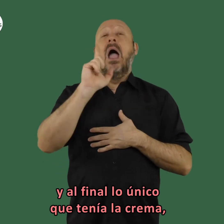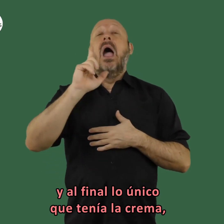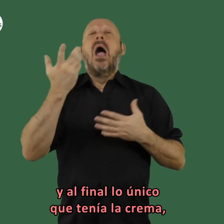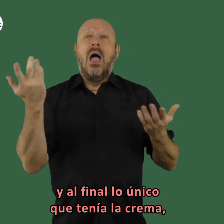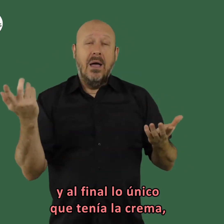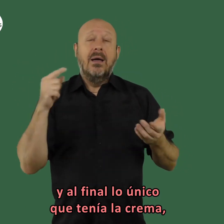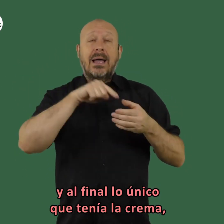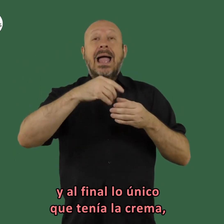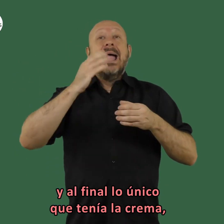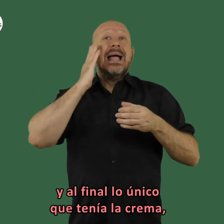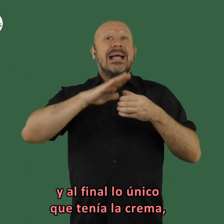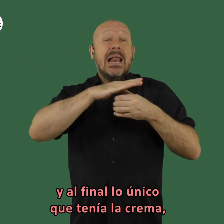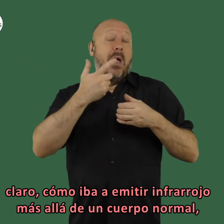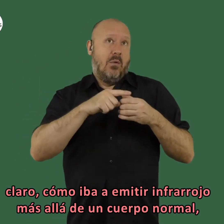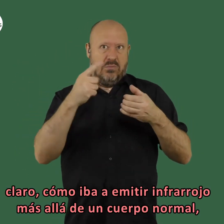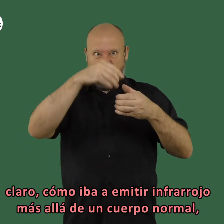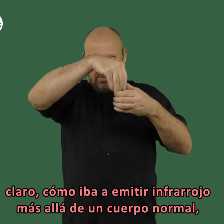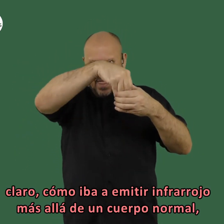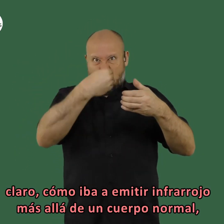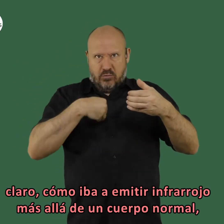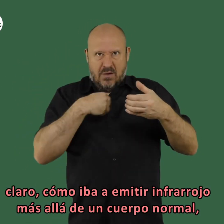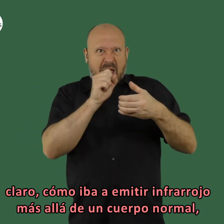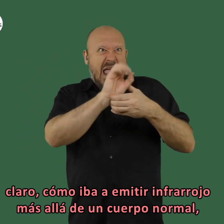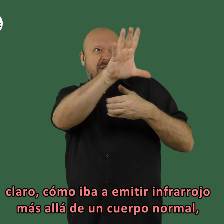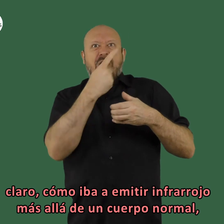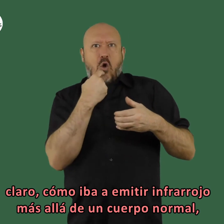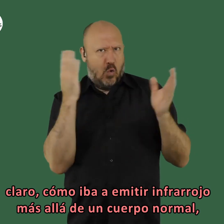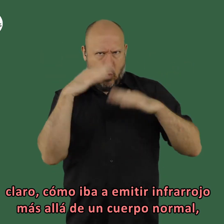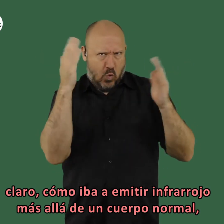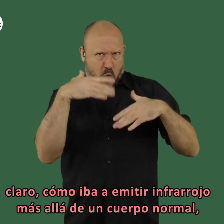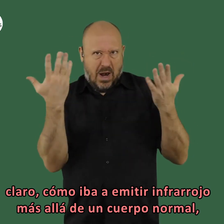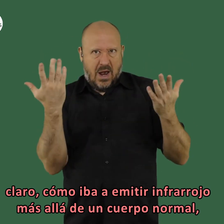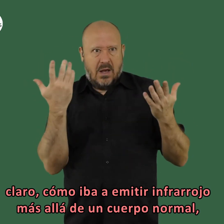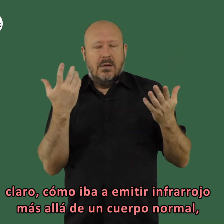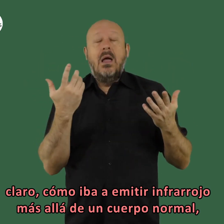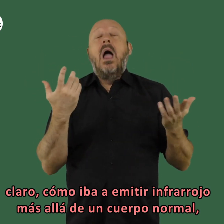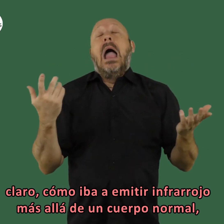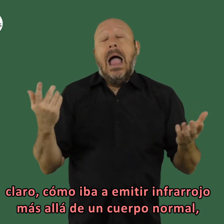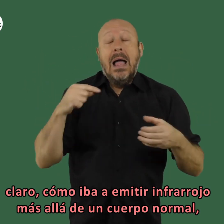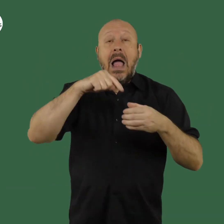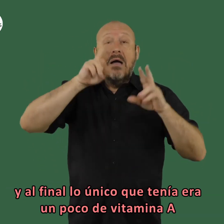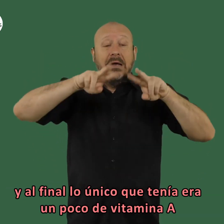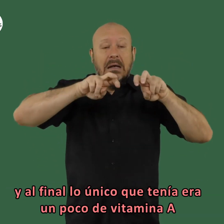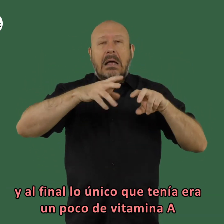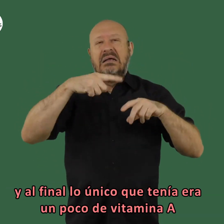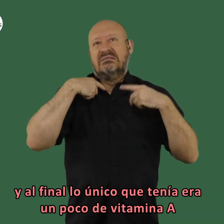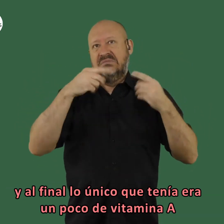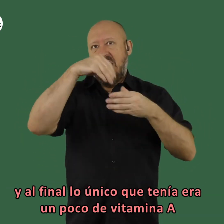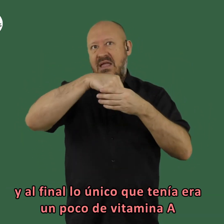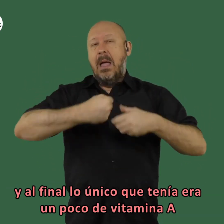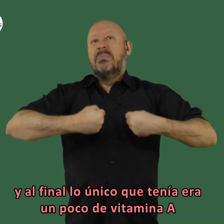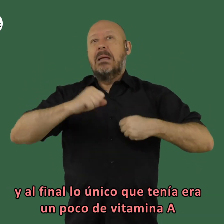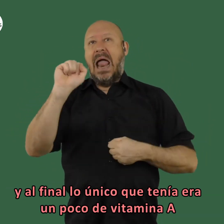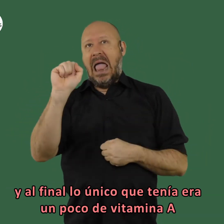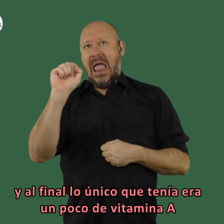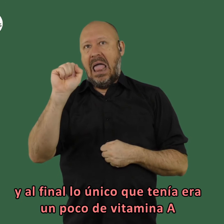que y al final lo único que tenía la crema claro no tenía como iba a tener y emitir infrarrojos más allá de un cuerpo normal y al final lo